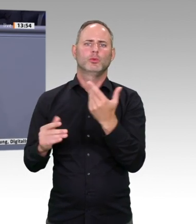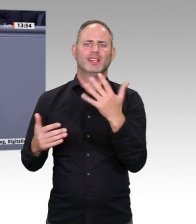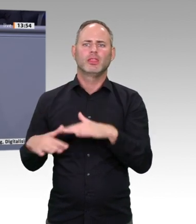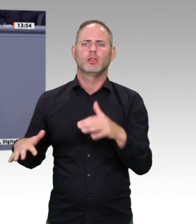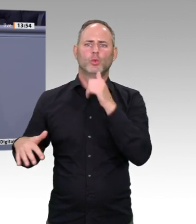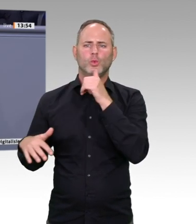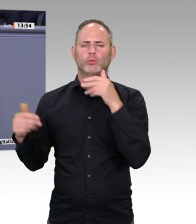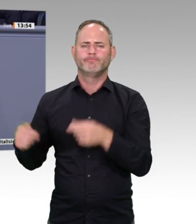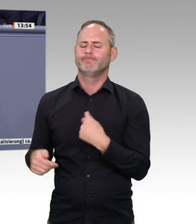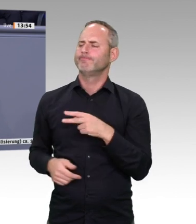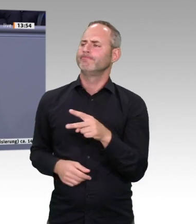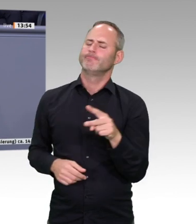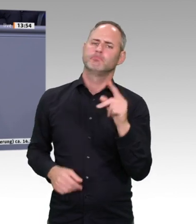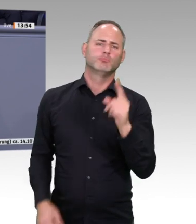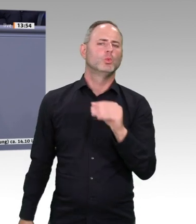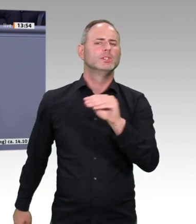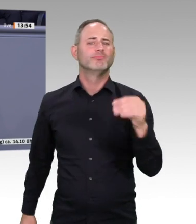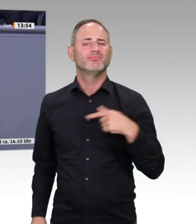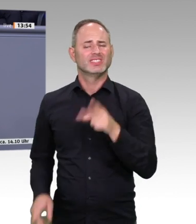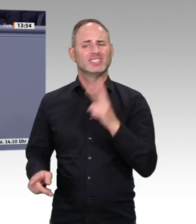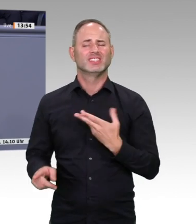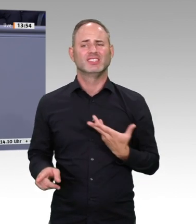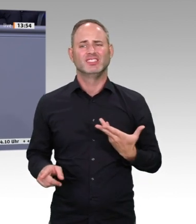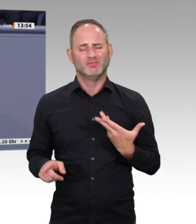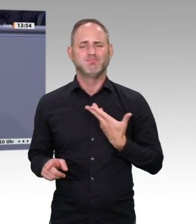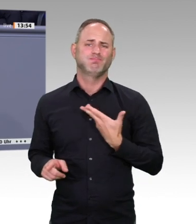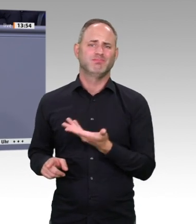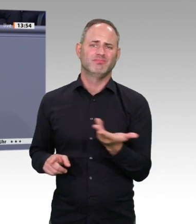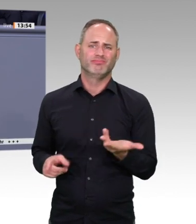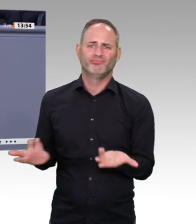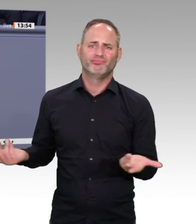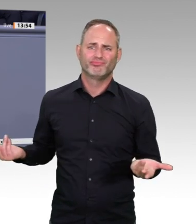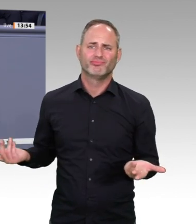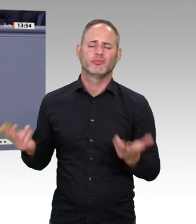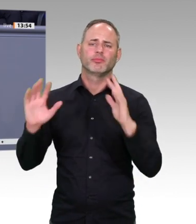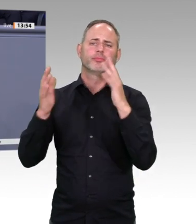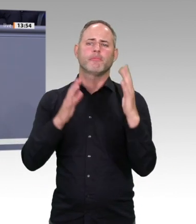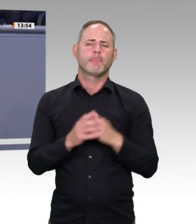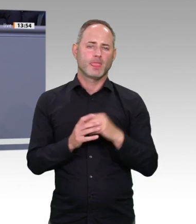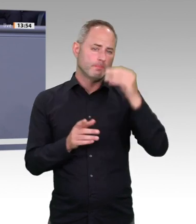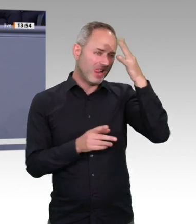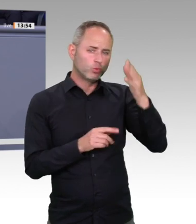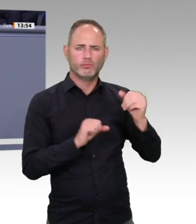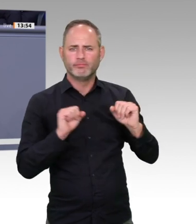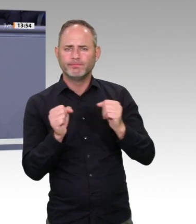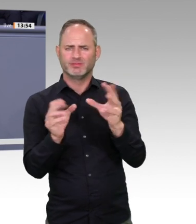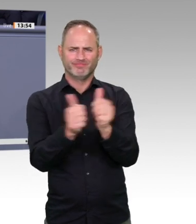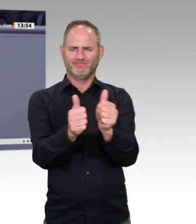Die warten alle längst auf ein überfälliges Signal der Bundesregierung. Liebe Kolleginnen und Kollegen, wir erforschen Mars und Mond